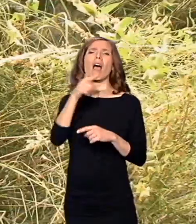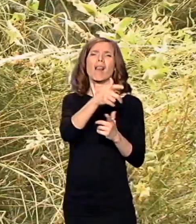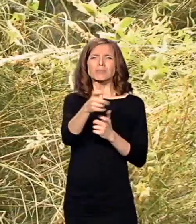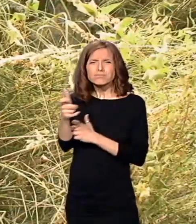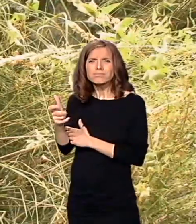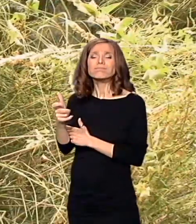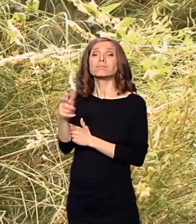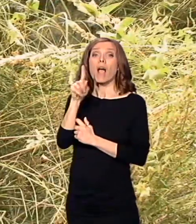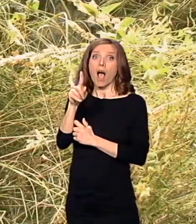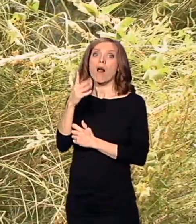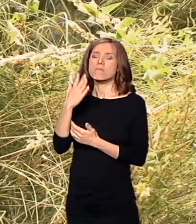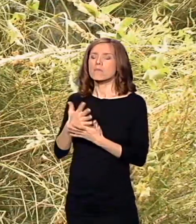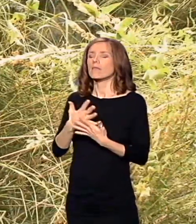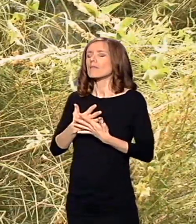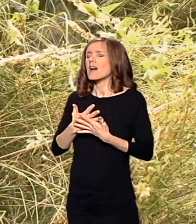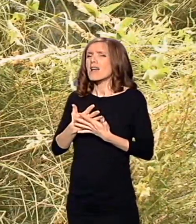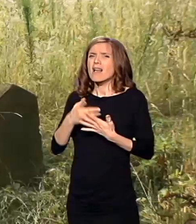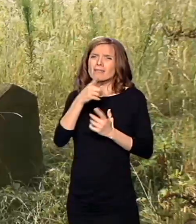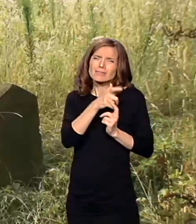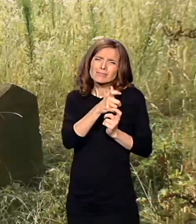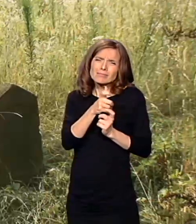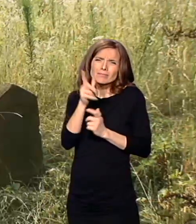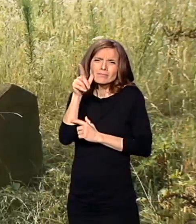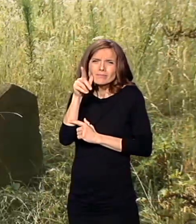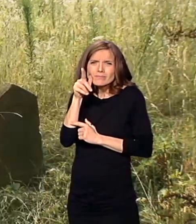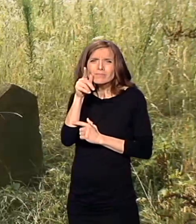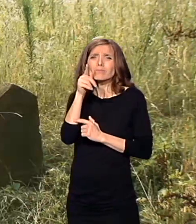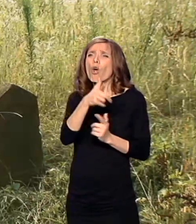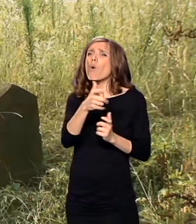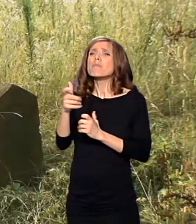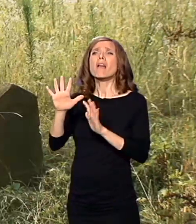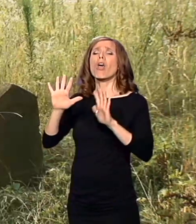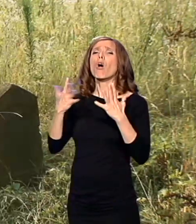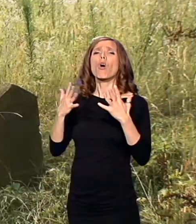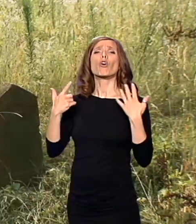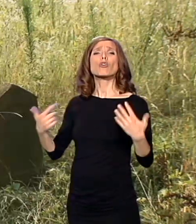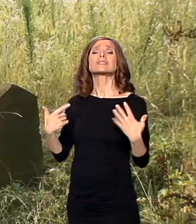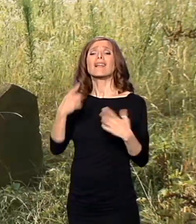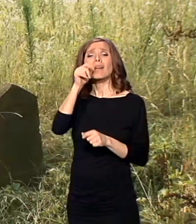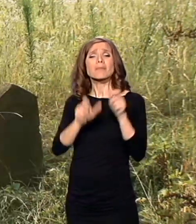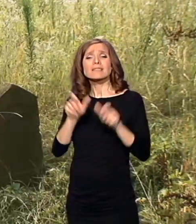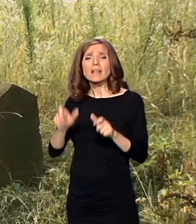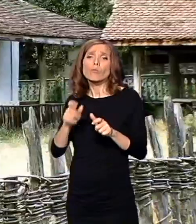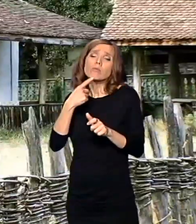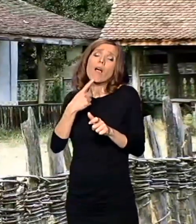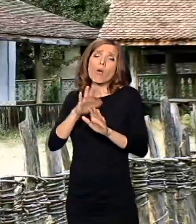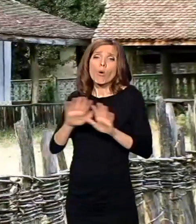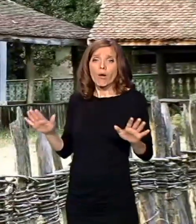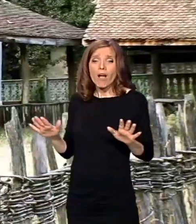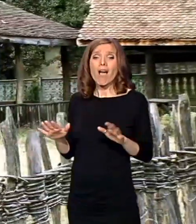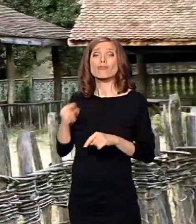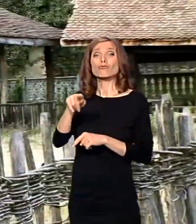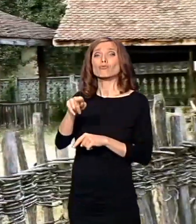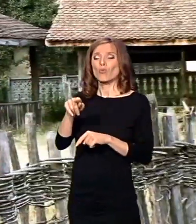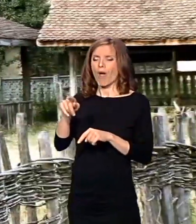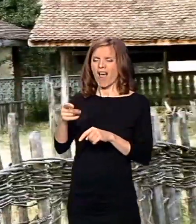Uglavnom, načinjen je veliki masakr, obiveno je oko 70 ljudi, kažu, glasila. Iz Koševa su